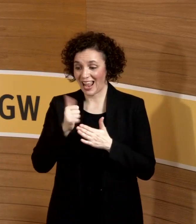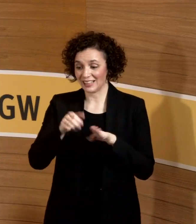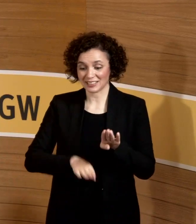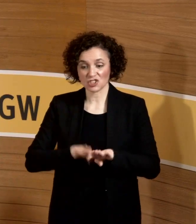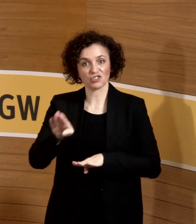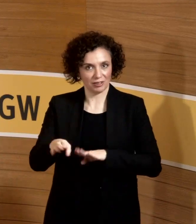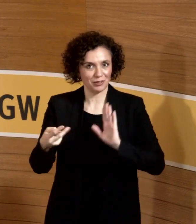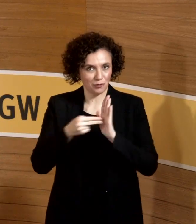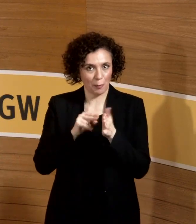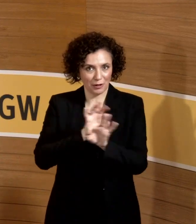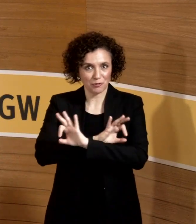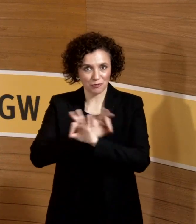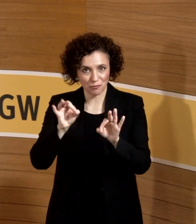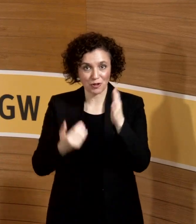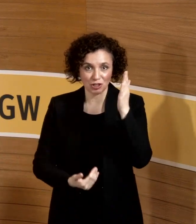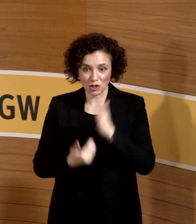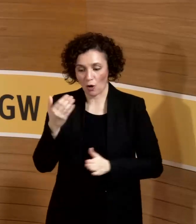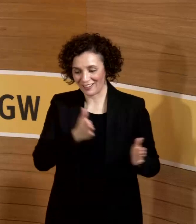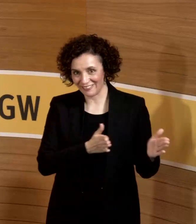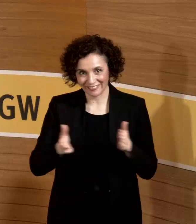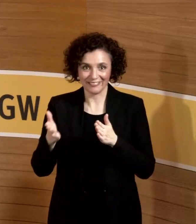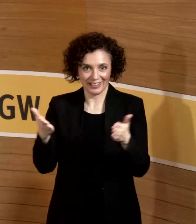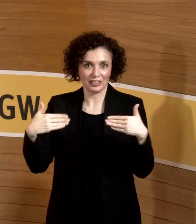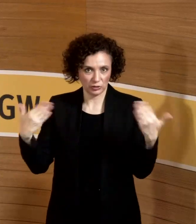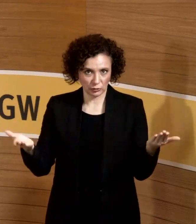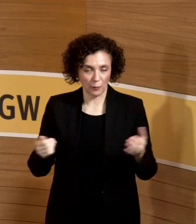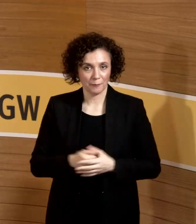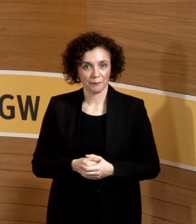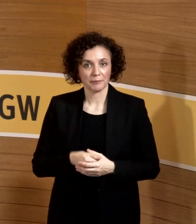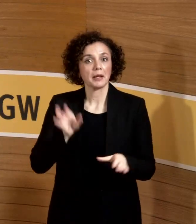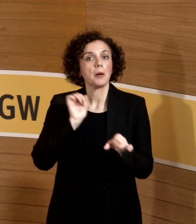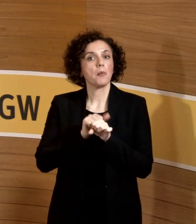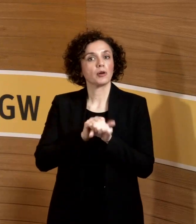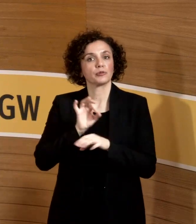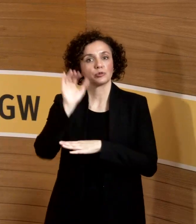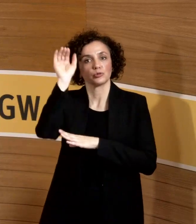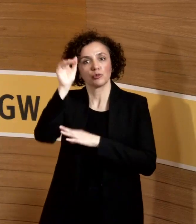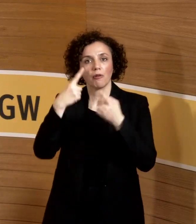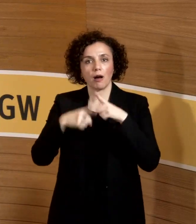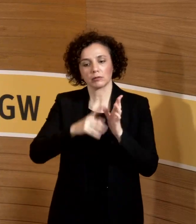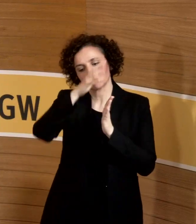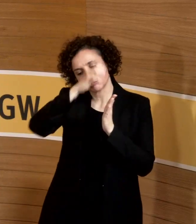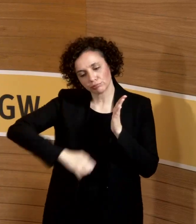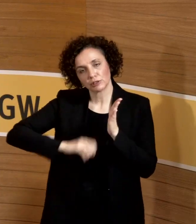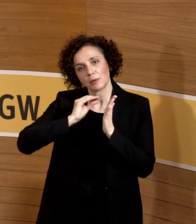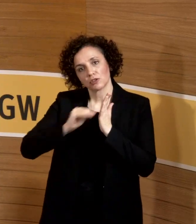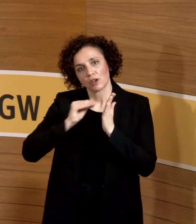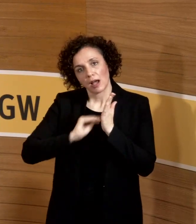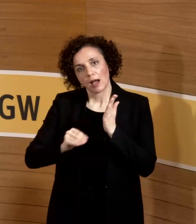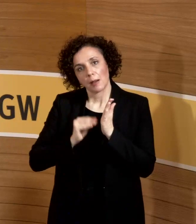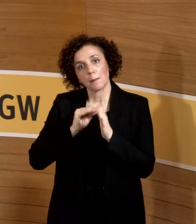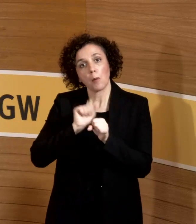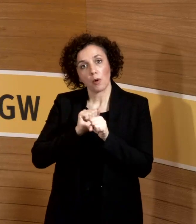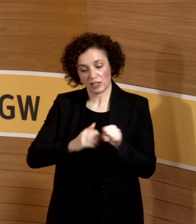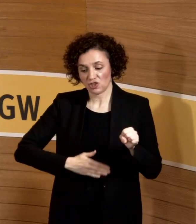mal so offen sein darf, in die Richtung dann auch irgendwann mal Paper zu schreiben, was in der Schwangerschaft an operativen